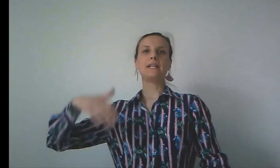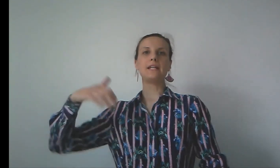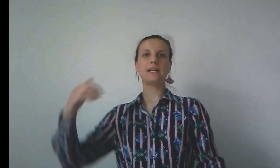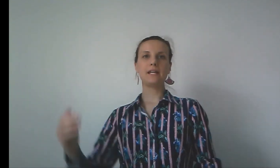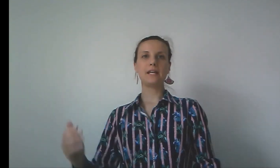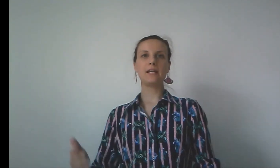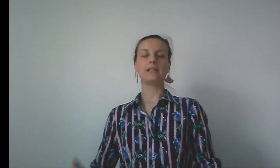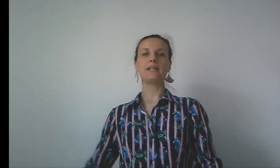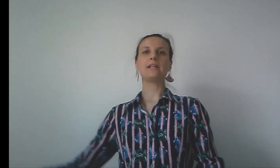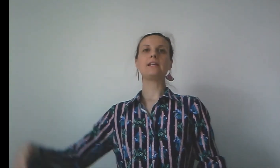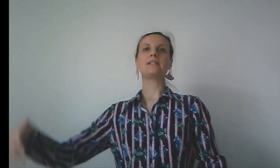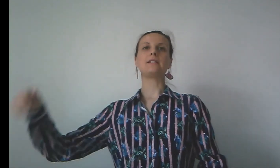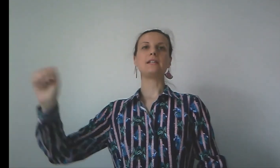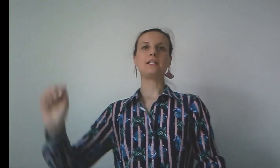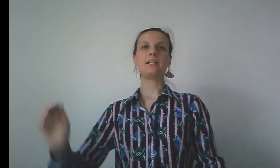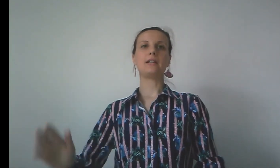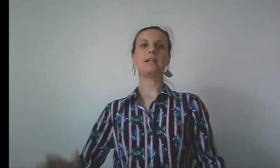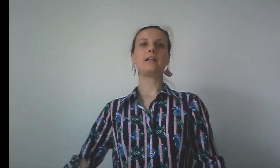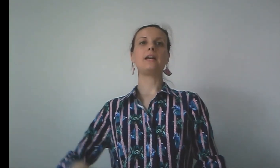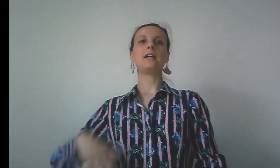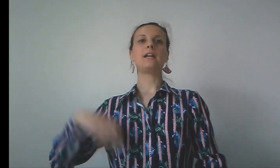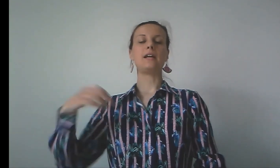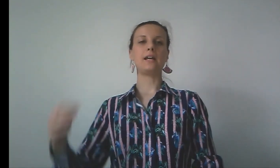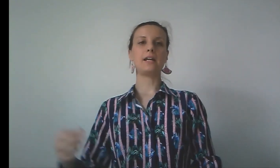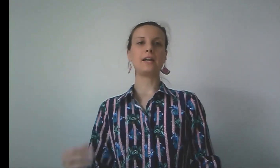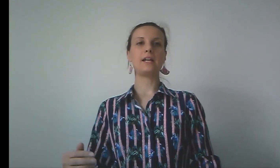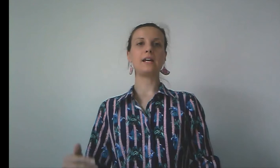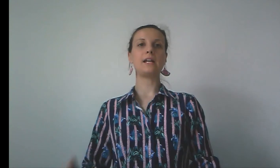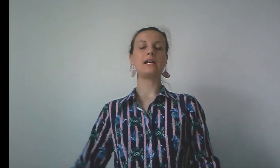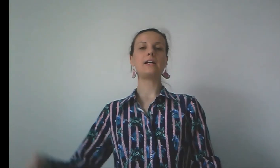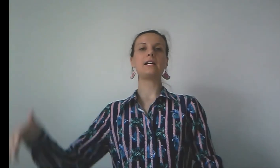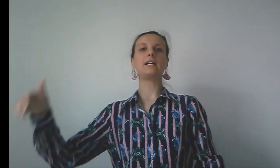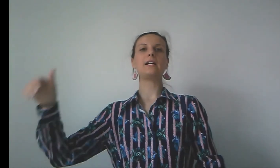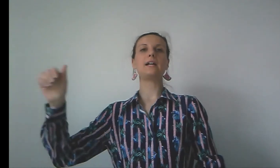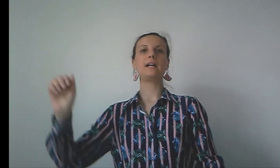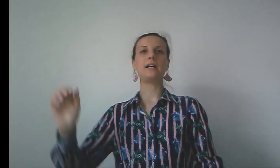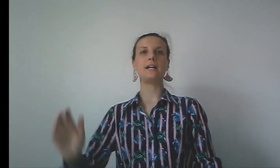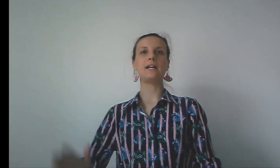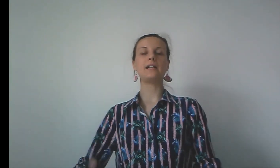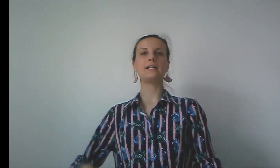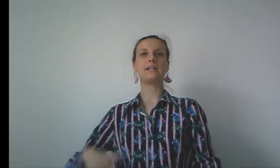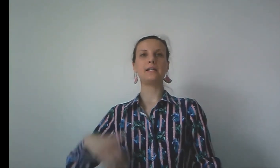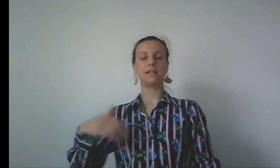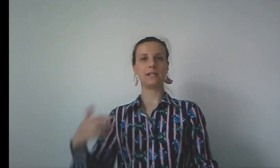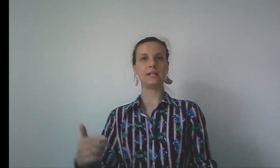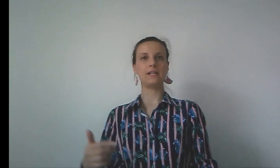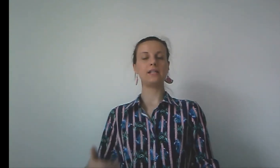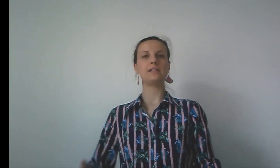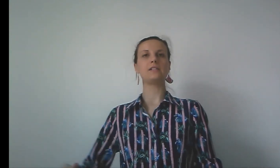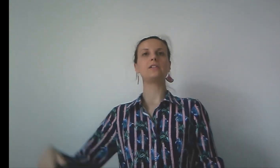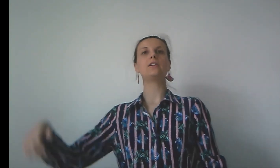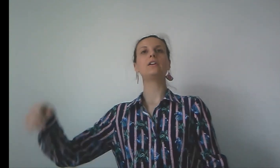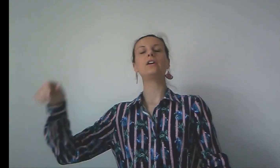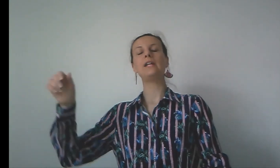Christ et l'honneur,